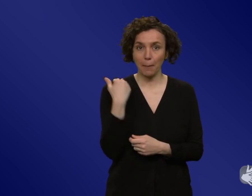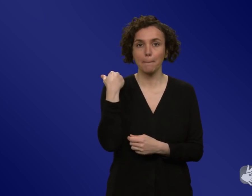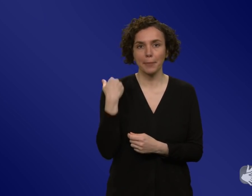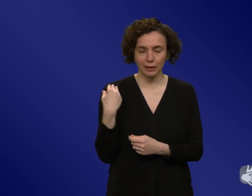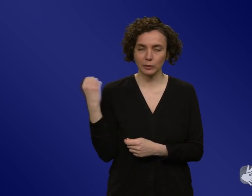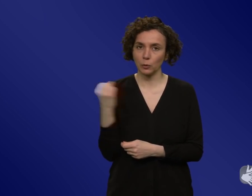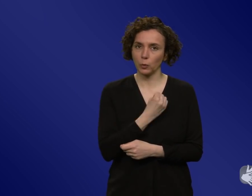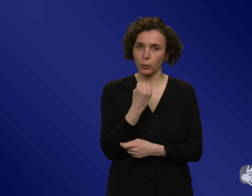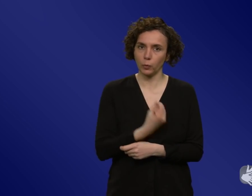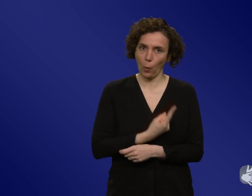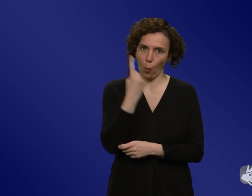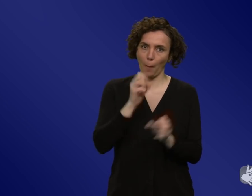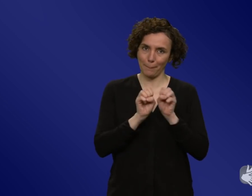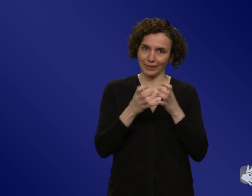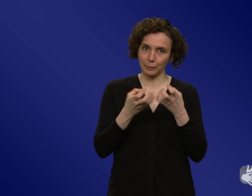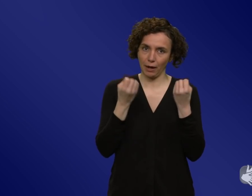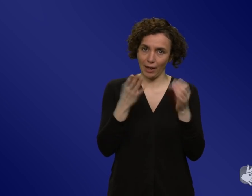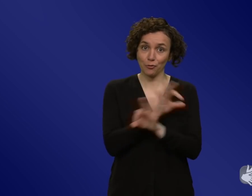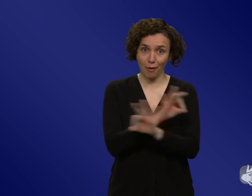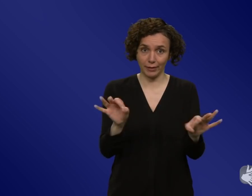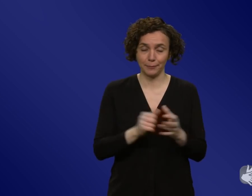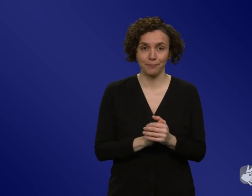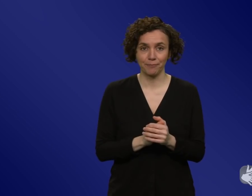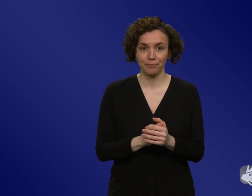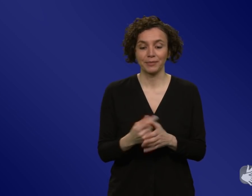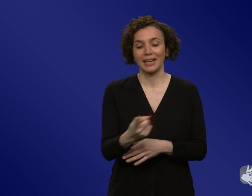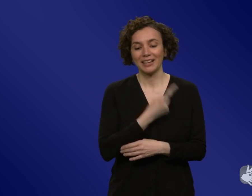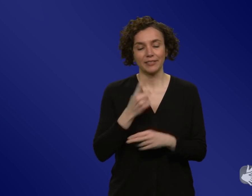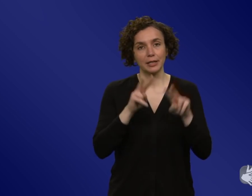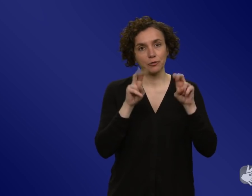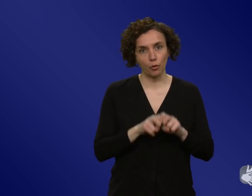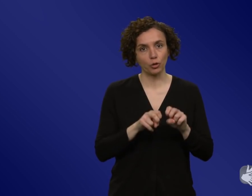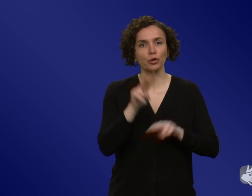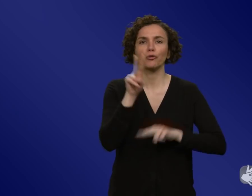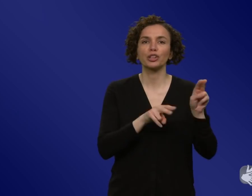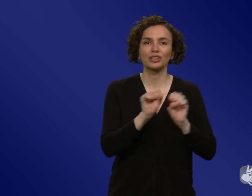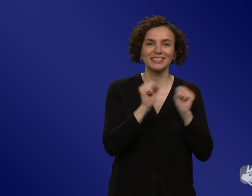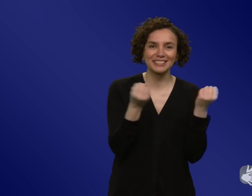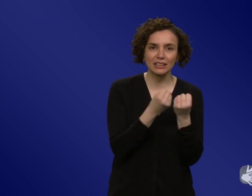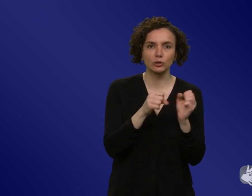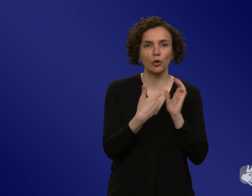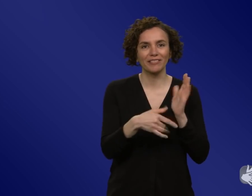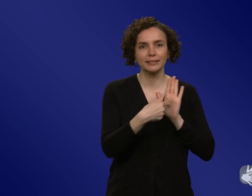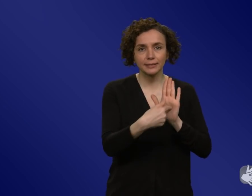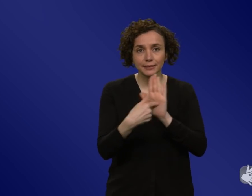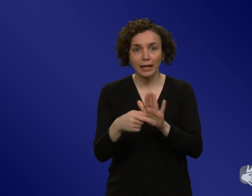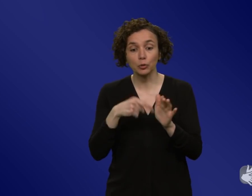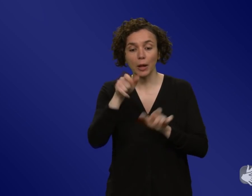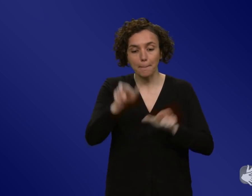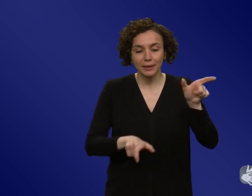haben verschiedene Szenarien verglichen und haben gefragt, wie würdest du dich belastet fühlen oder wie sehr würdest du das begrüßen, wenn eine solche Regelung geben